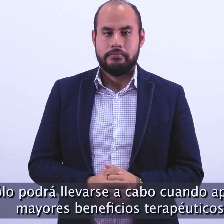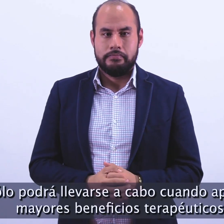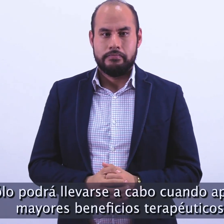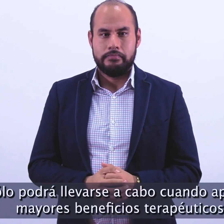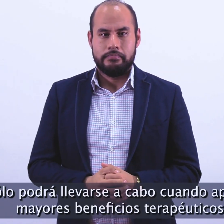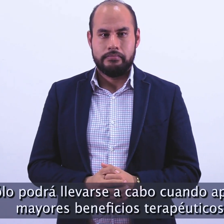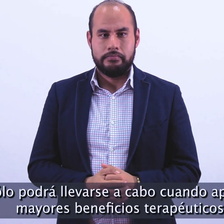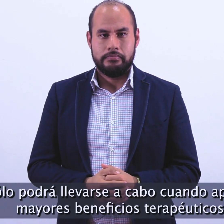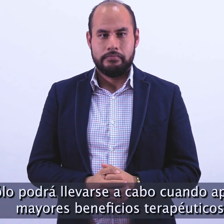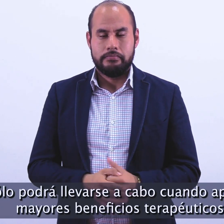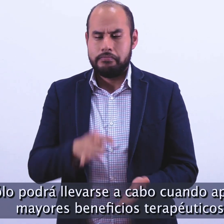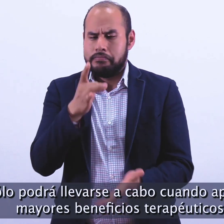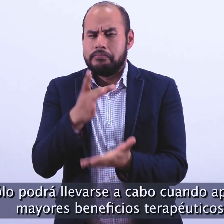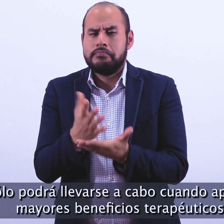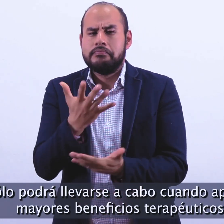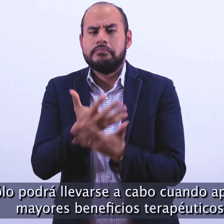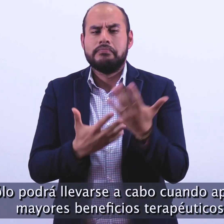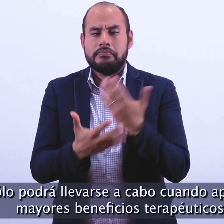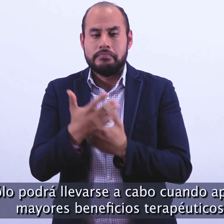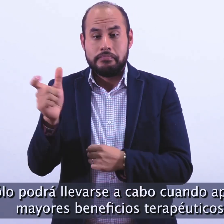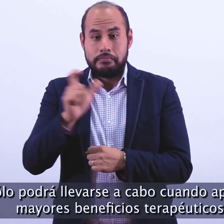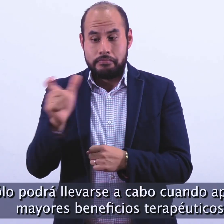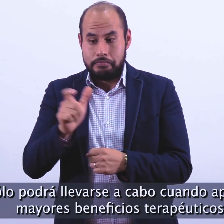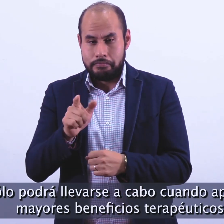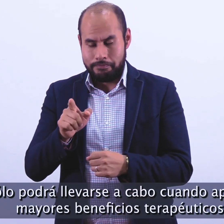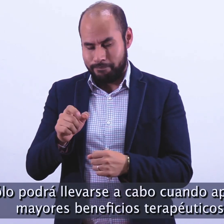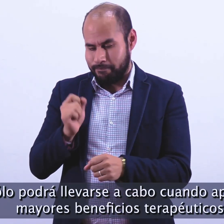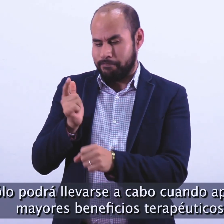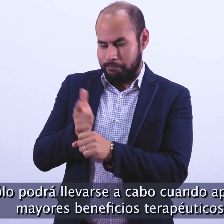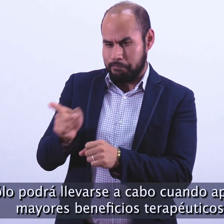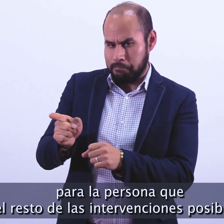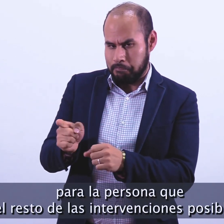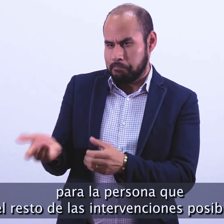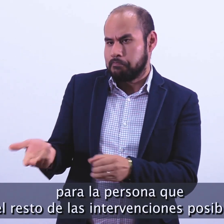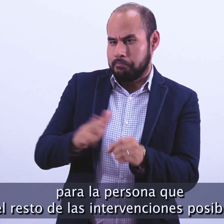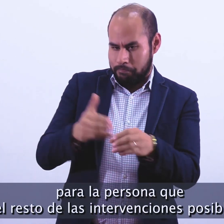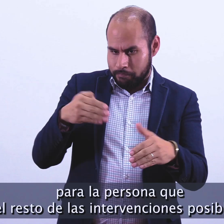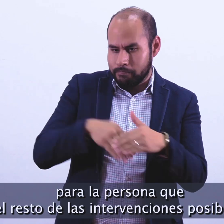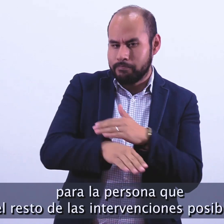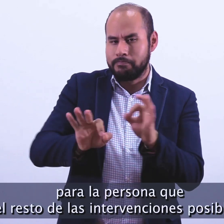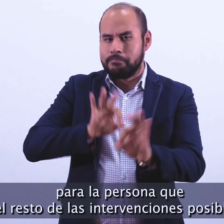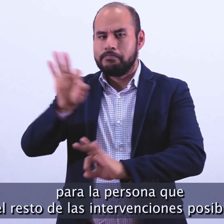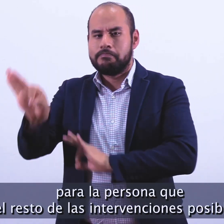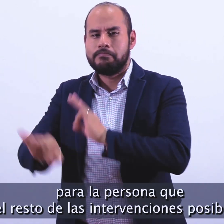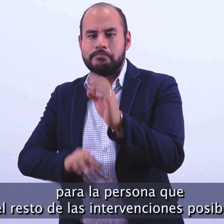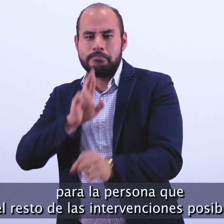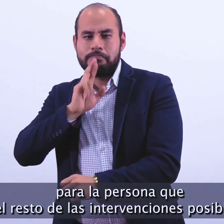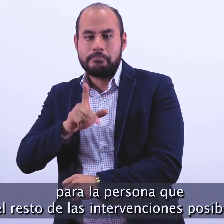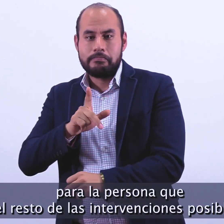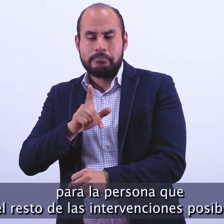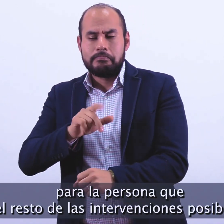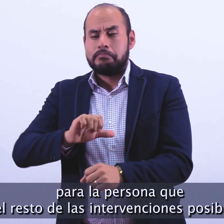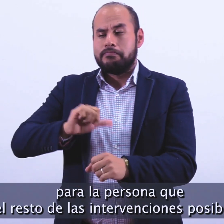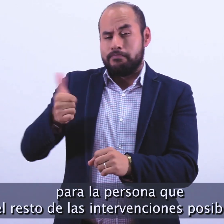Solo podrá llevarse a cabo cuando aporte mayores beneficios terapéuticos para la persona que el resto de las intervenciones posibles.